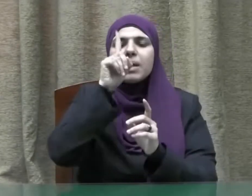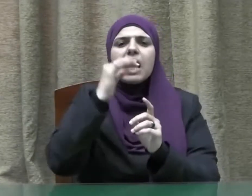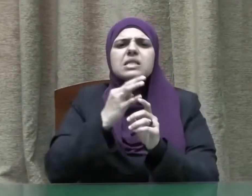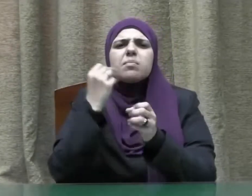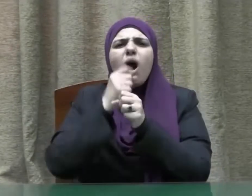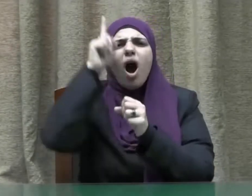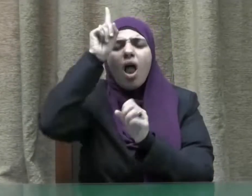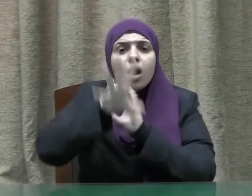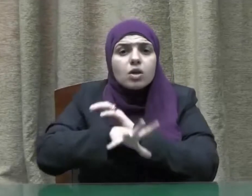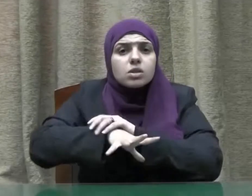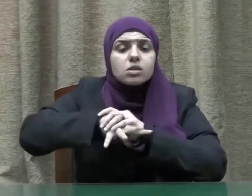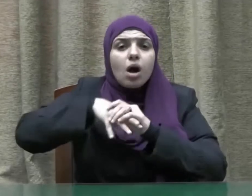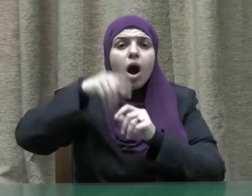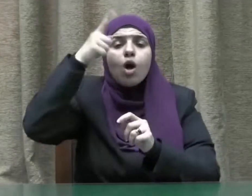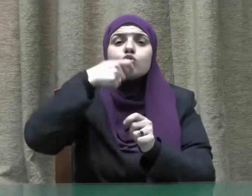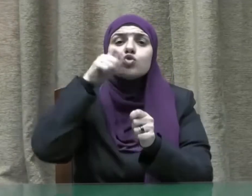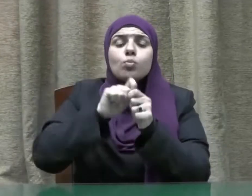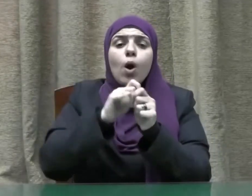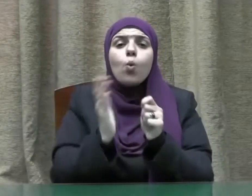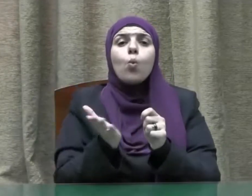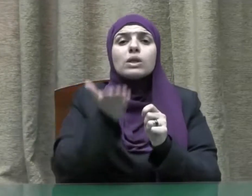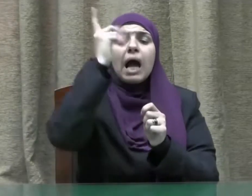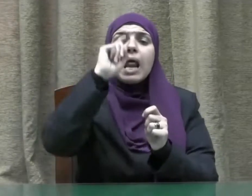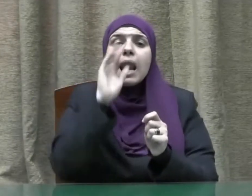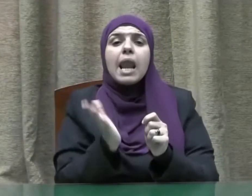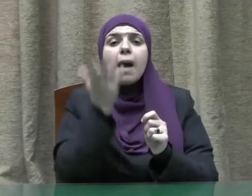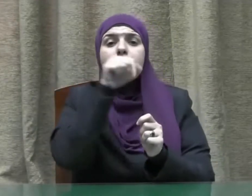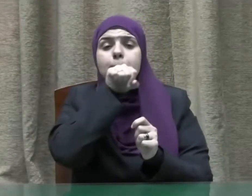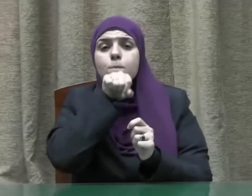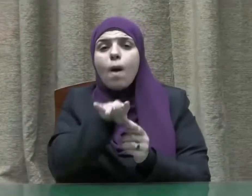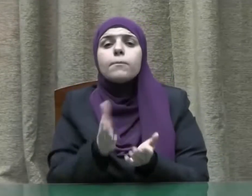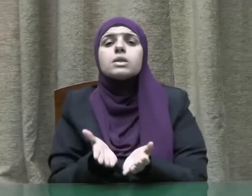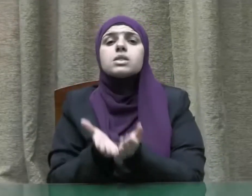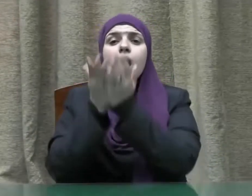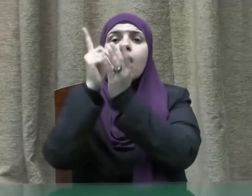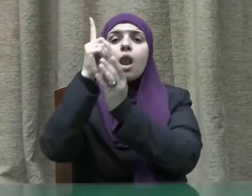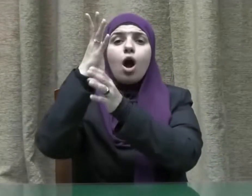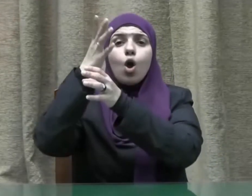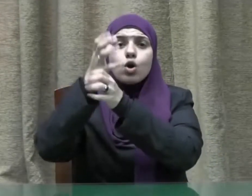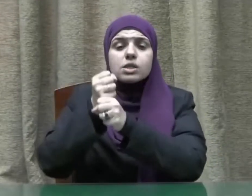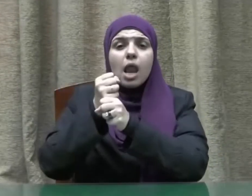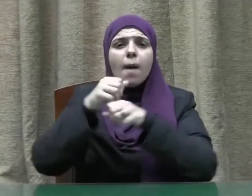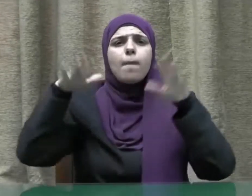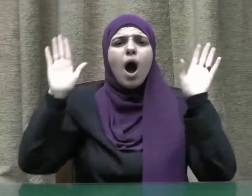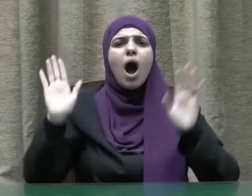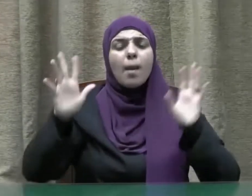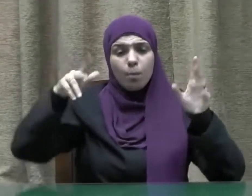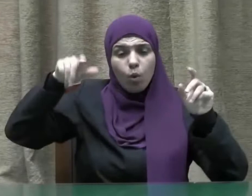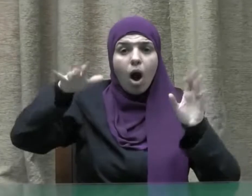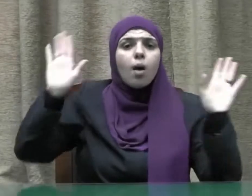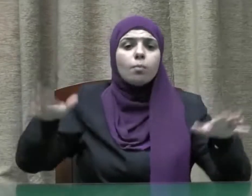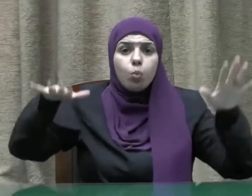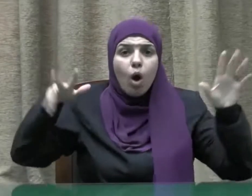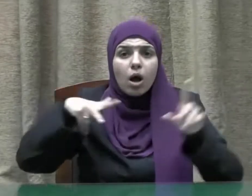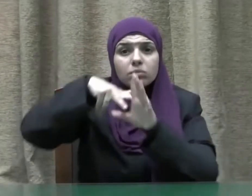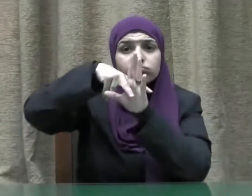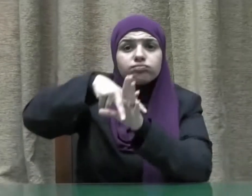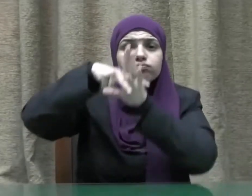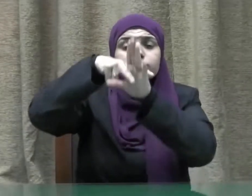فقد سخر الله تعالى لنبيه صلى الله عليه وسلم البراقة ليكون